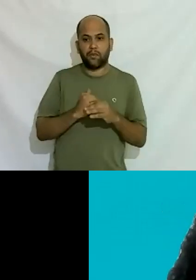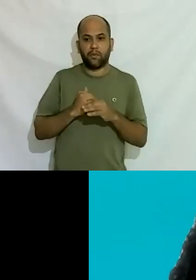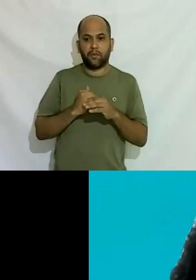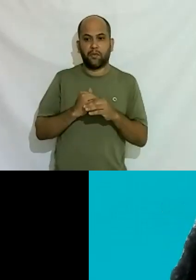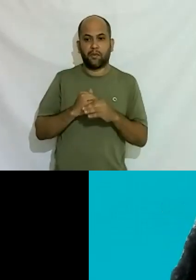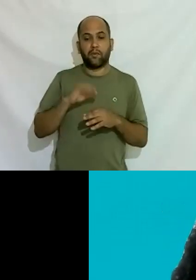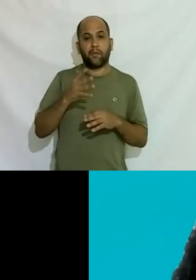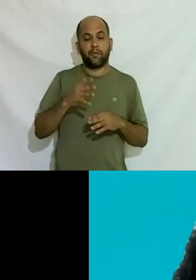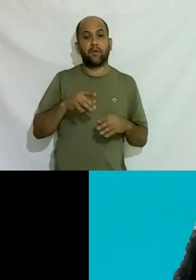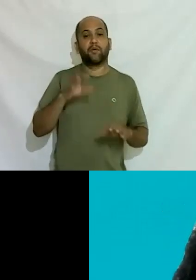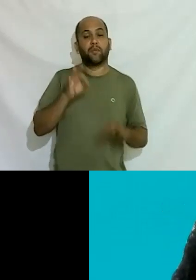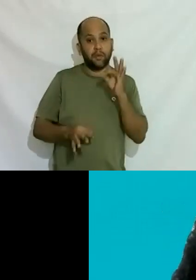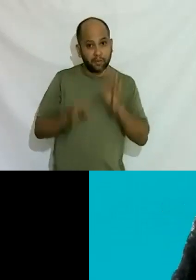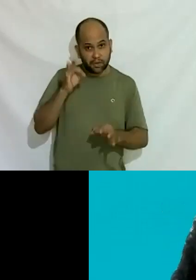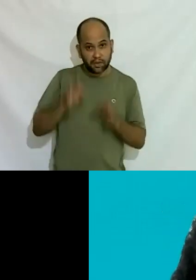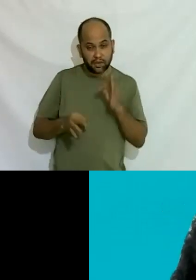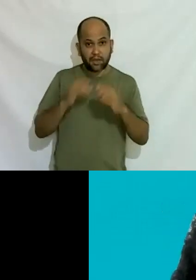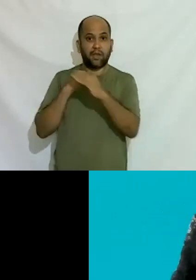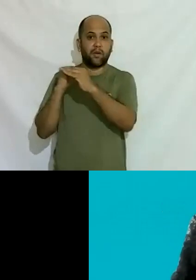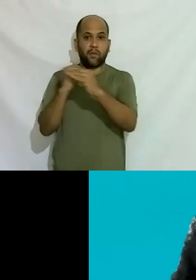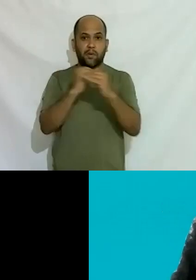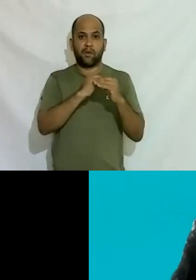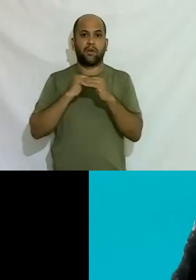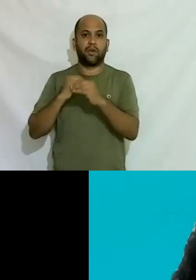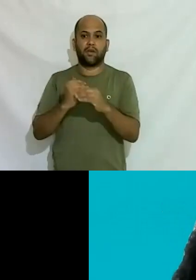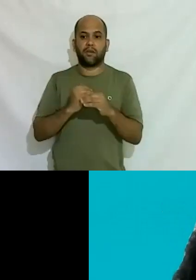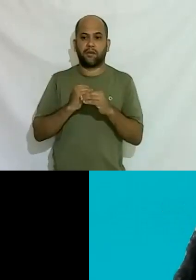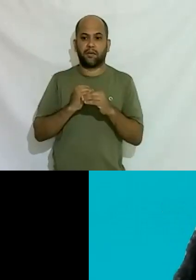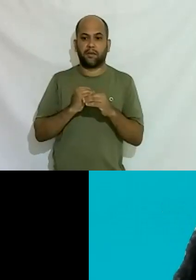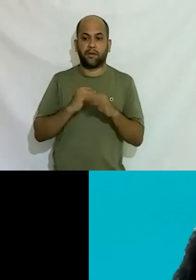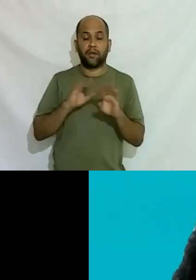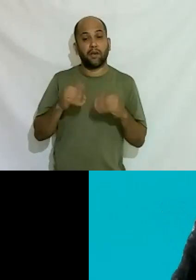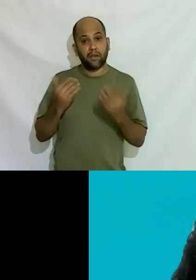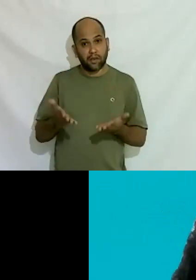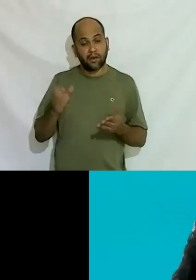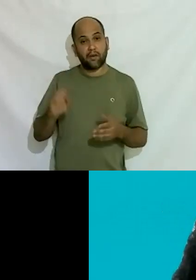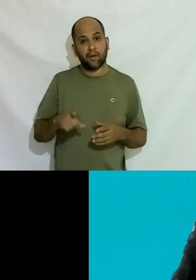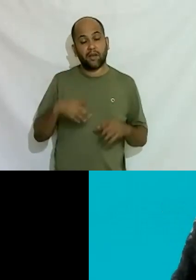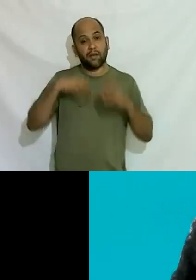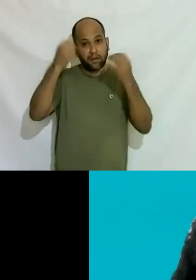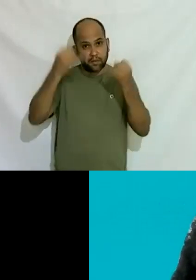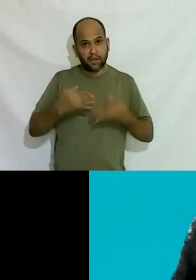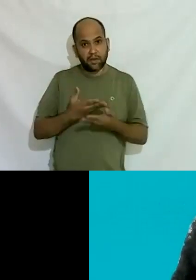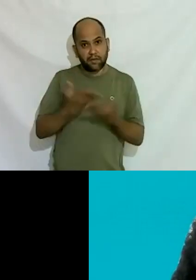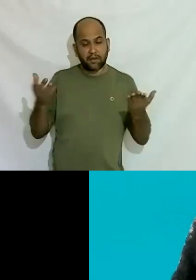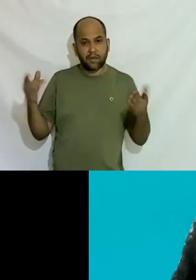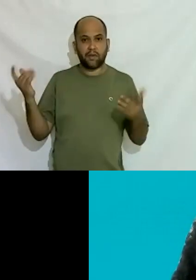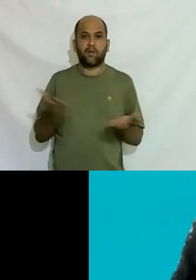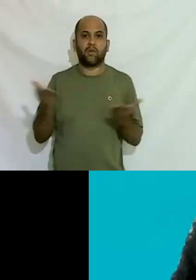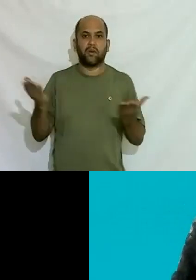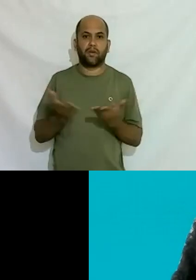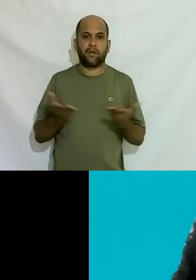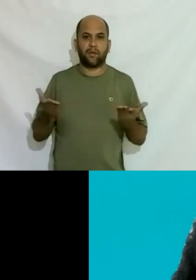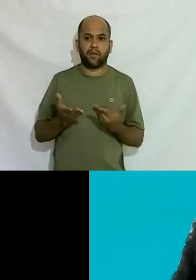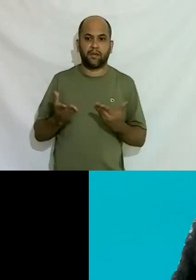mais justiça com mais igualdade com mais percepção então é isso que eu vim aqui falar para vocês hoje eu vou estou aqui vou